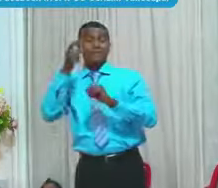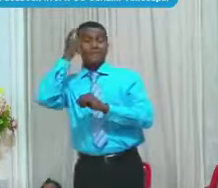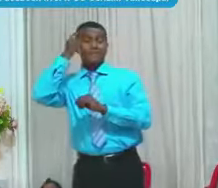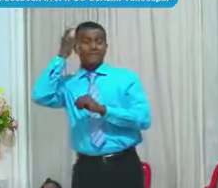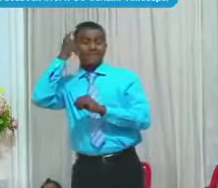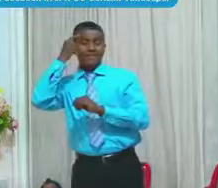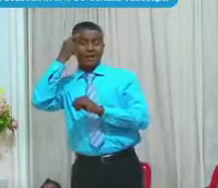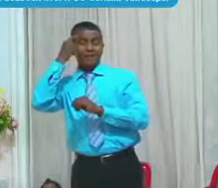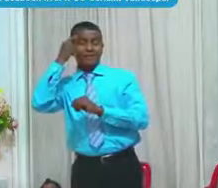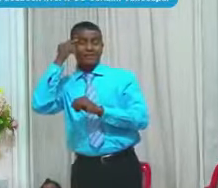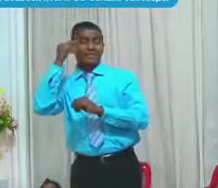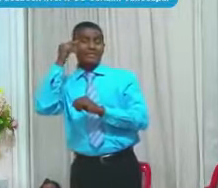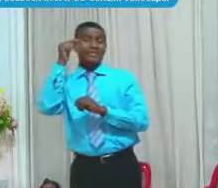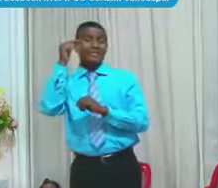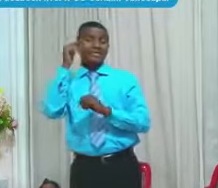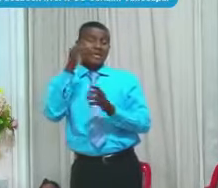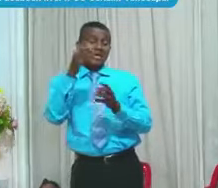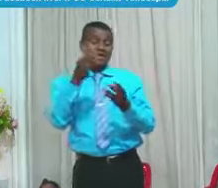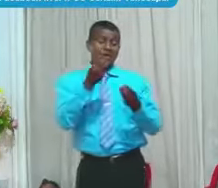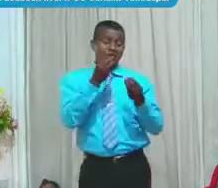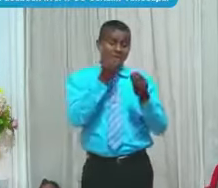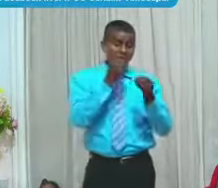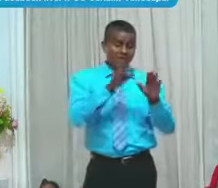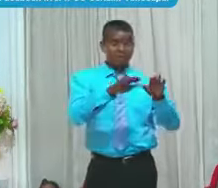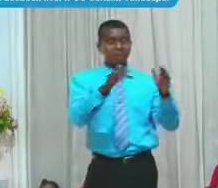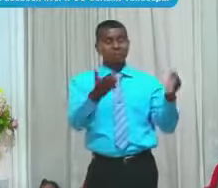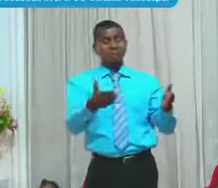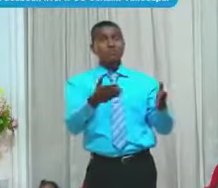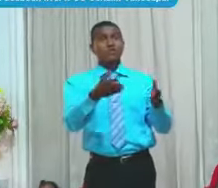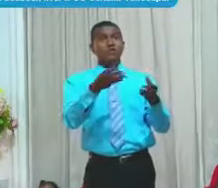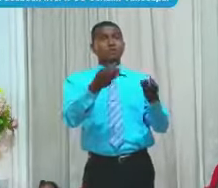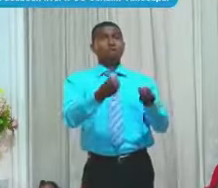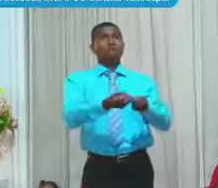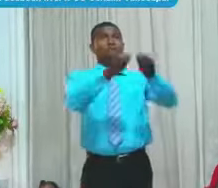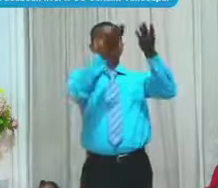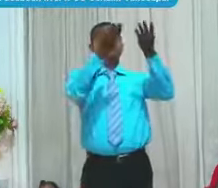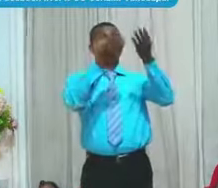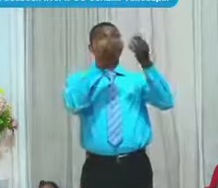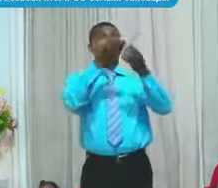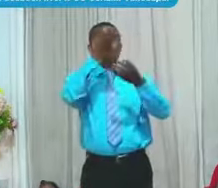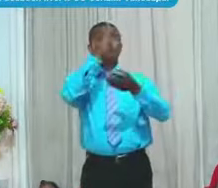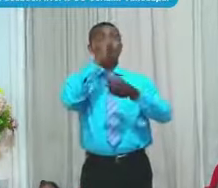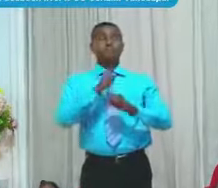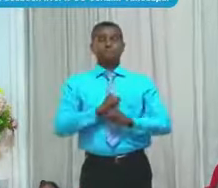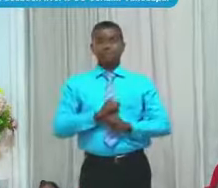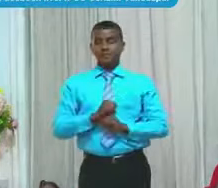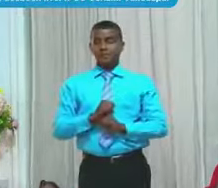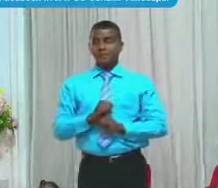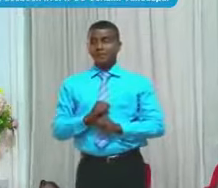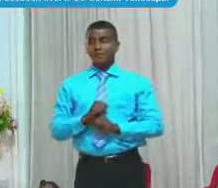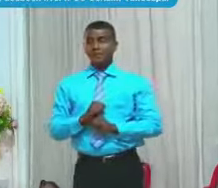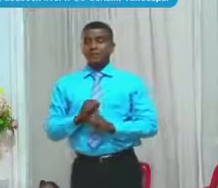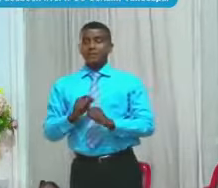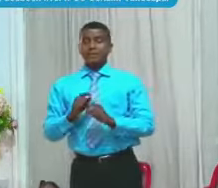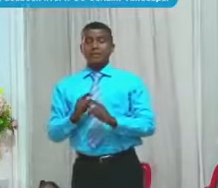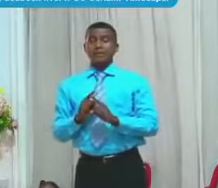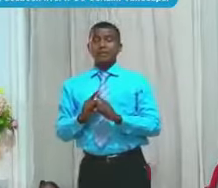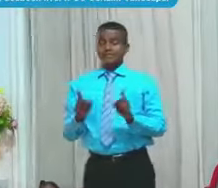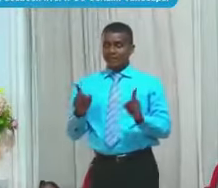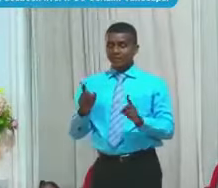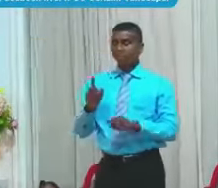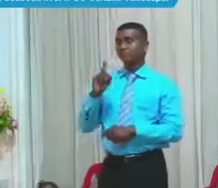a Dios Del sustento Diario Y ahí Es precisamente Donde hay Un grave error